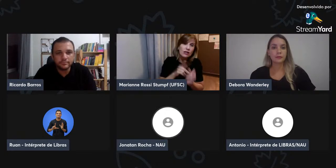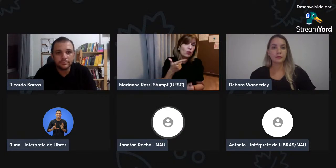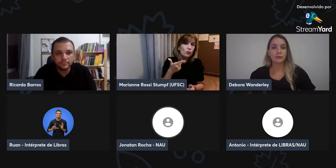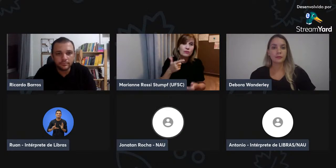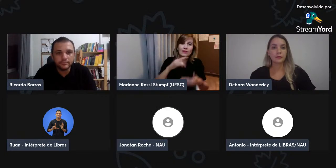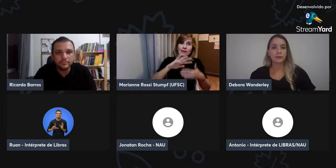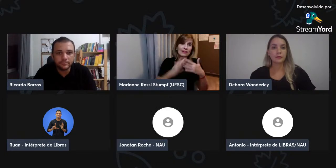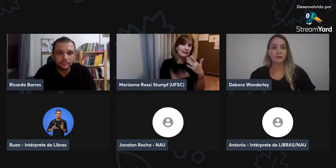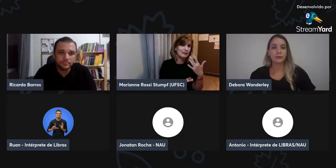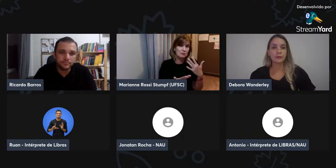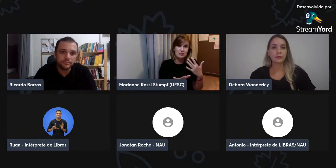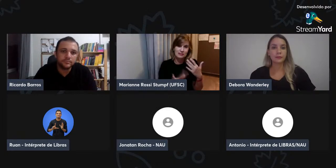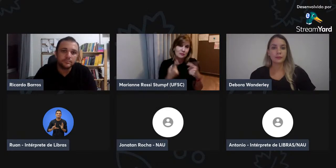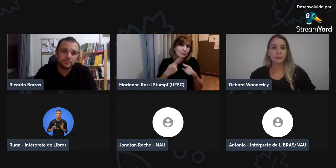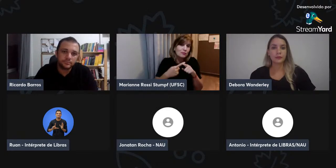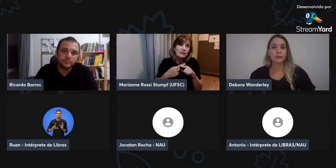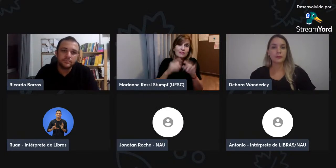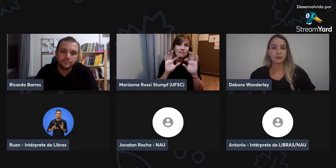línguas,